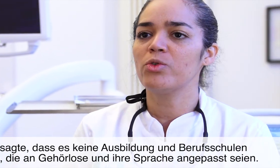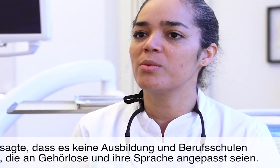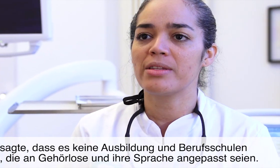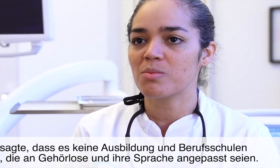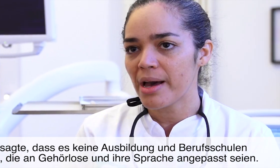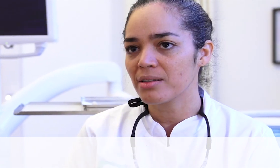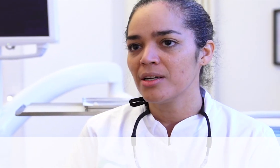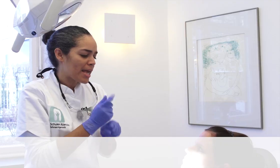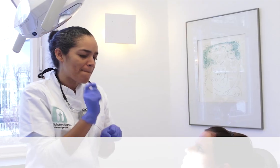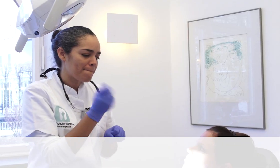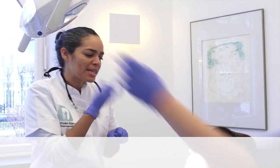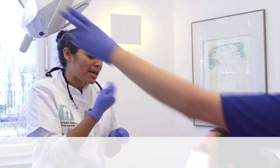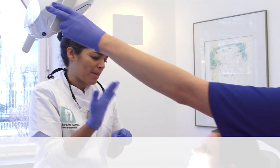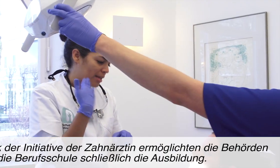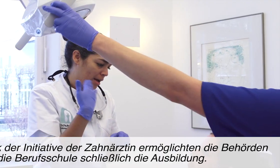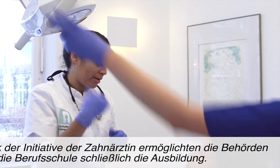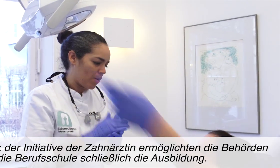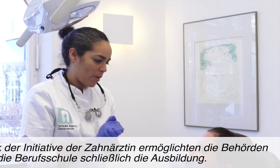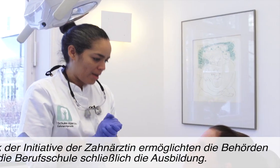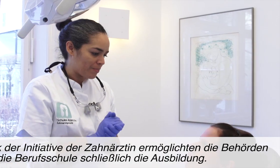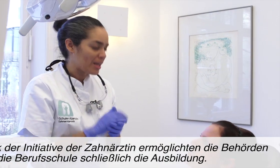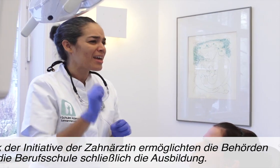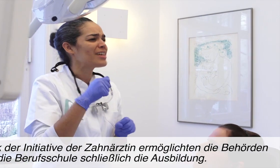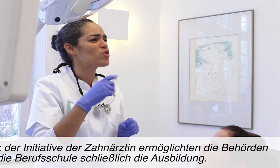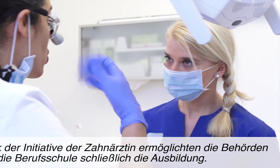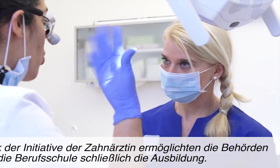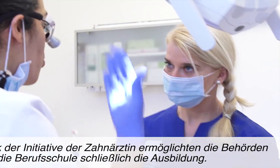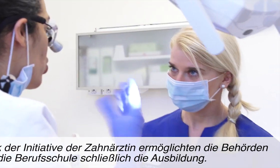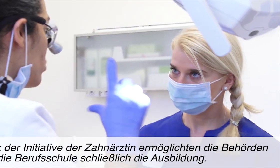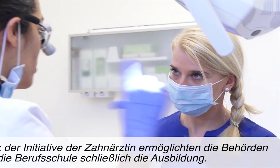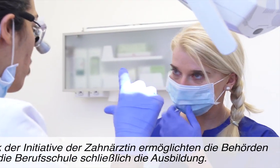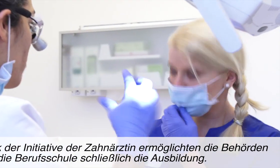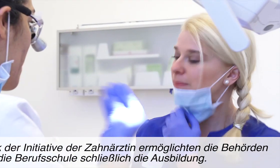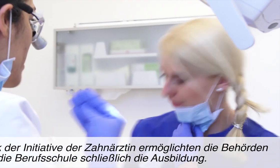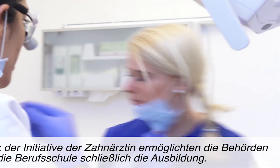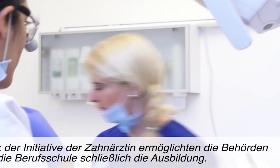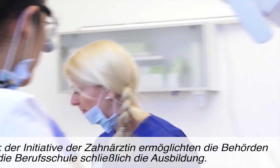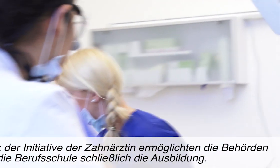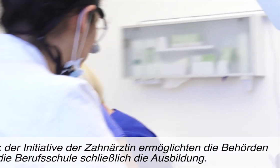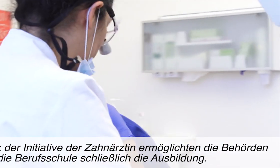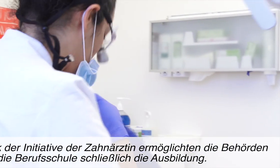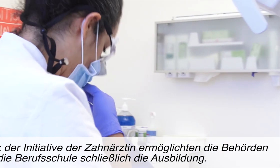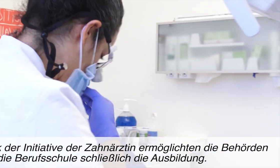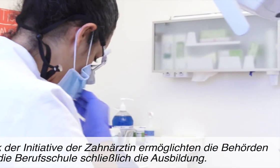würde man das machen? Dank der Initiative der Zahnärztin ermöglichten die Behörden und die Berufsschule schließlich die Ausbildung.